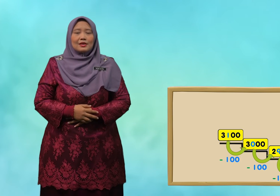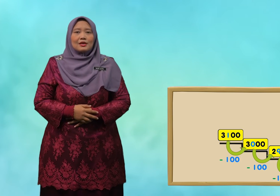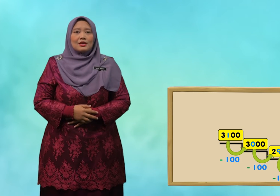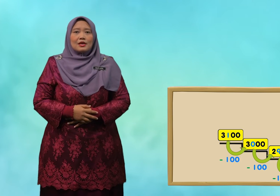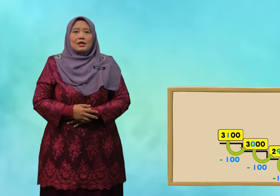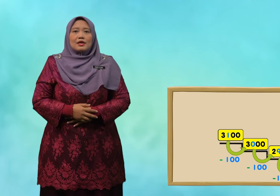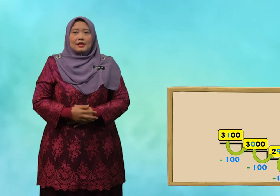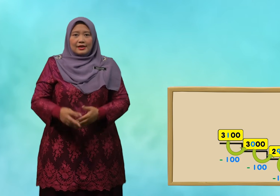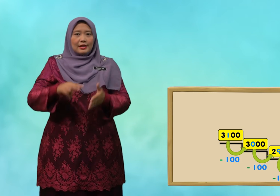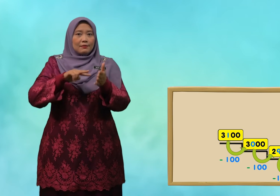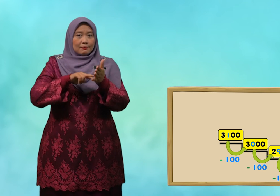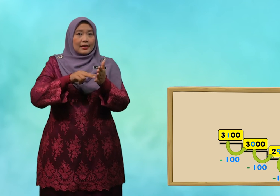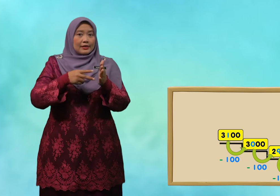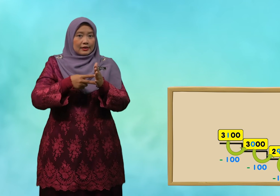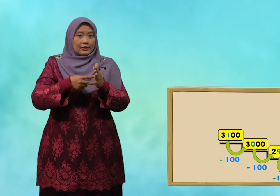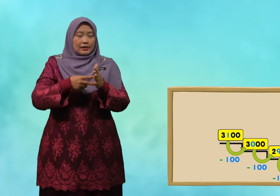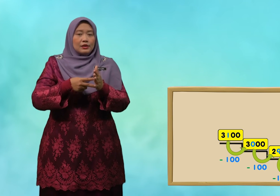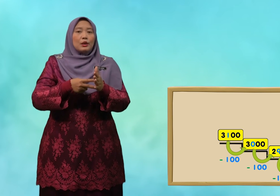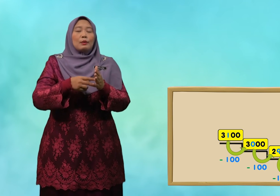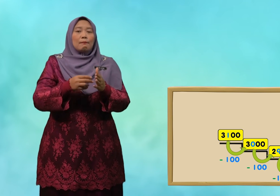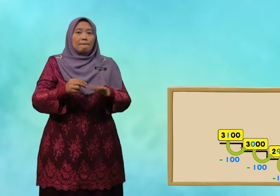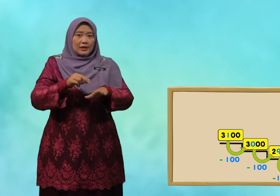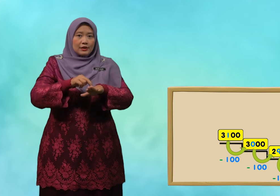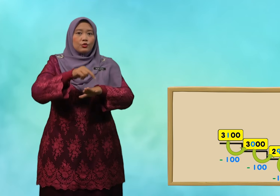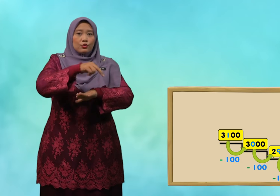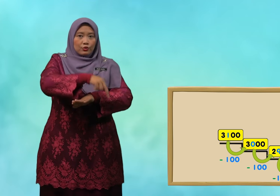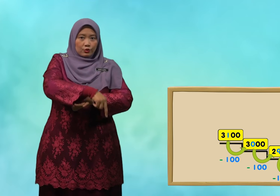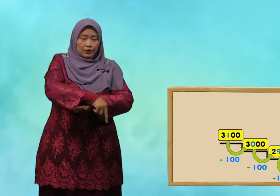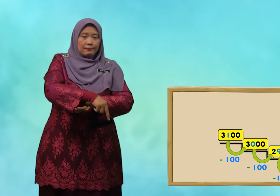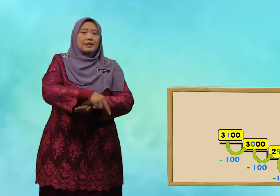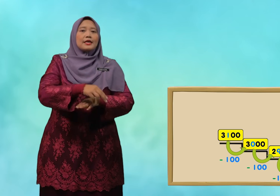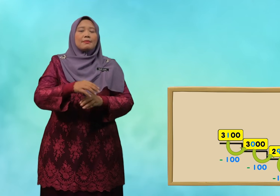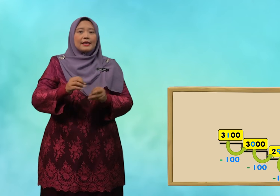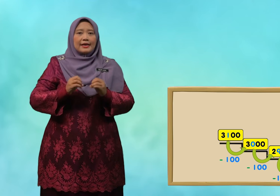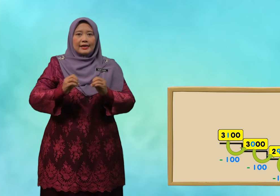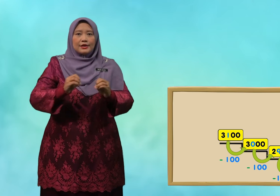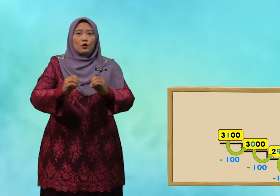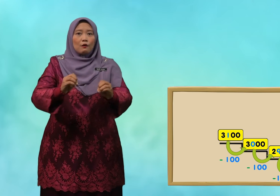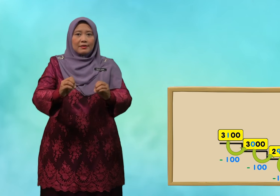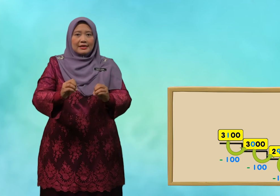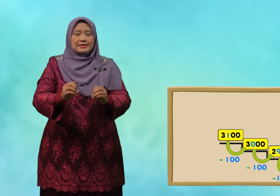100 bermakna menurun melibatkan operasi